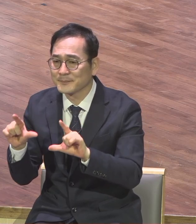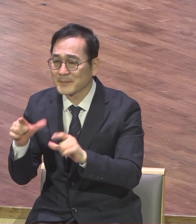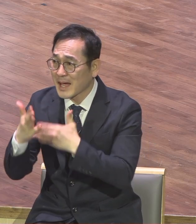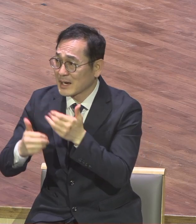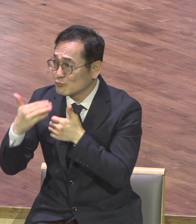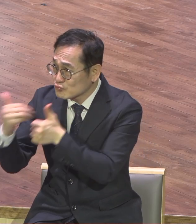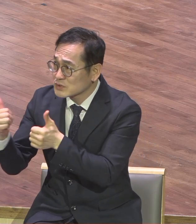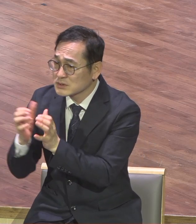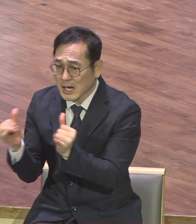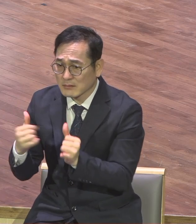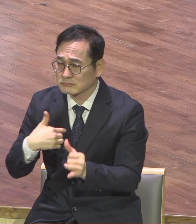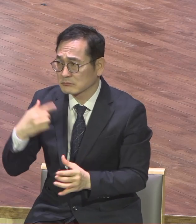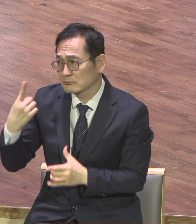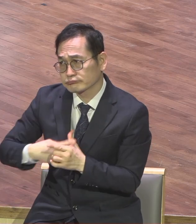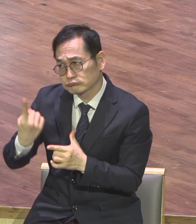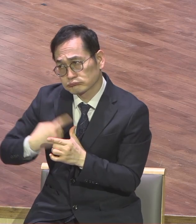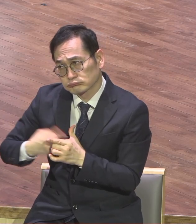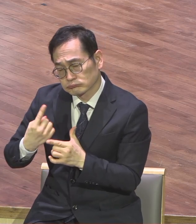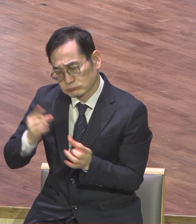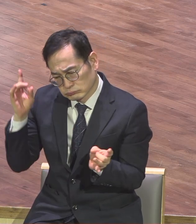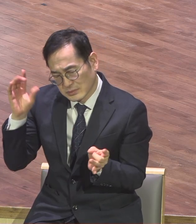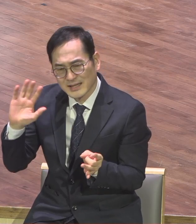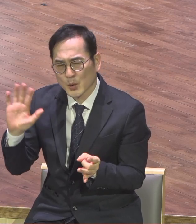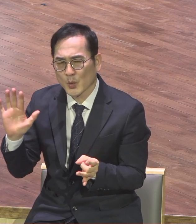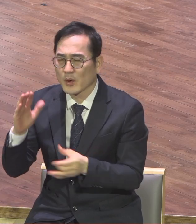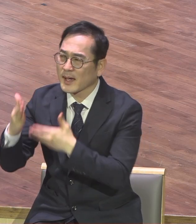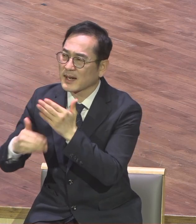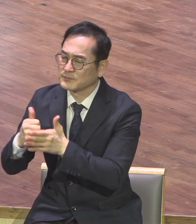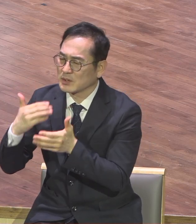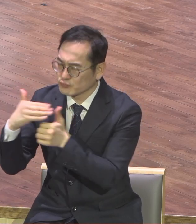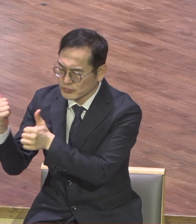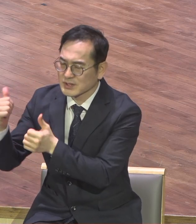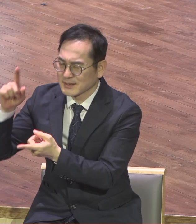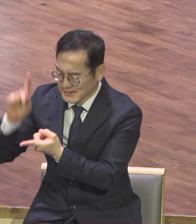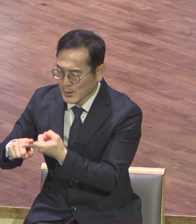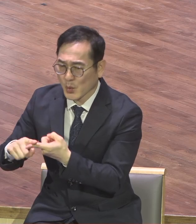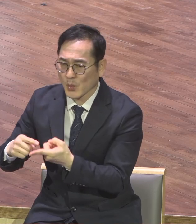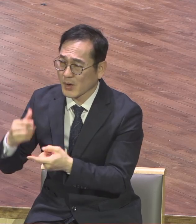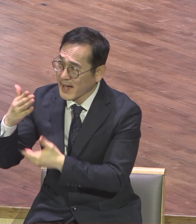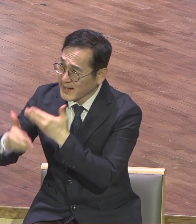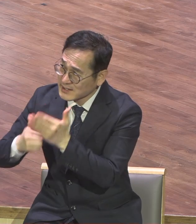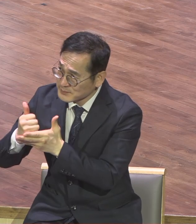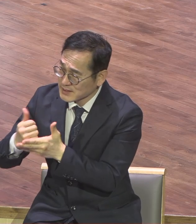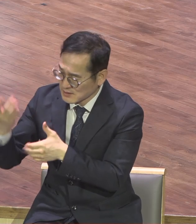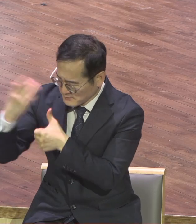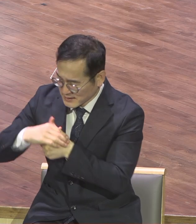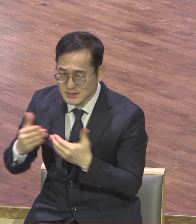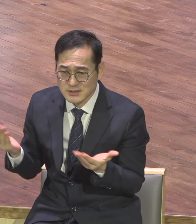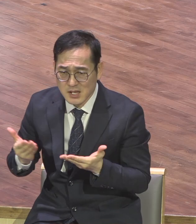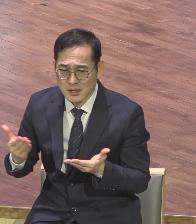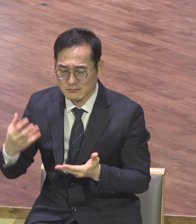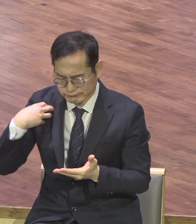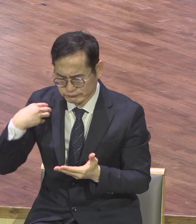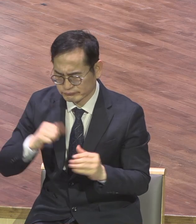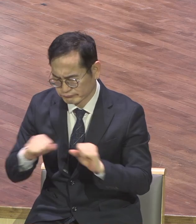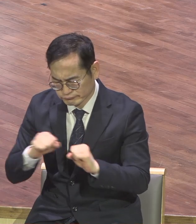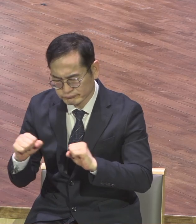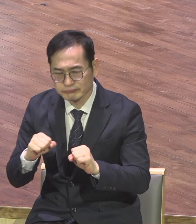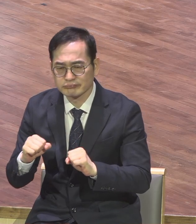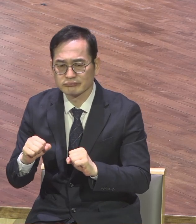구원받은 하나님의 자녀답게 하나님의 자녀는 하나님께서 불렀다는 뜻이에요